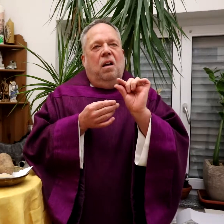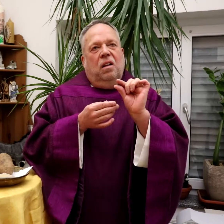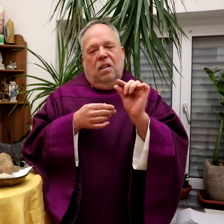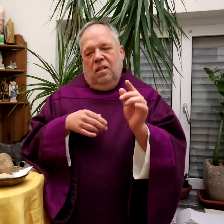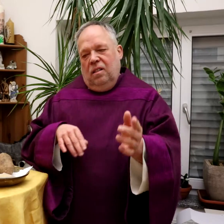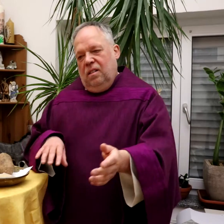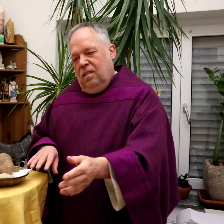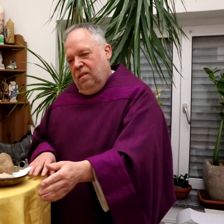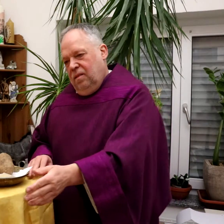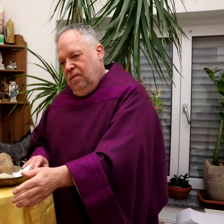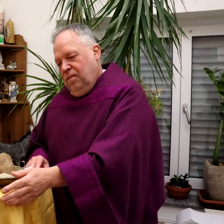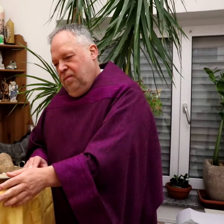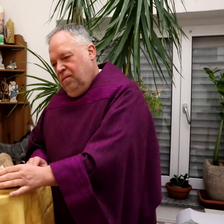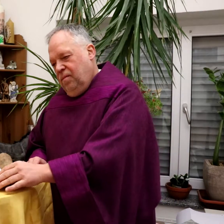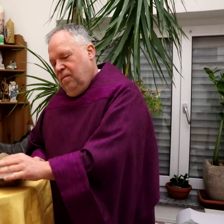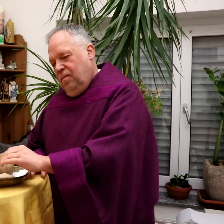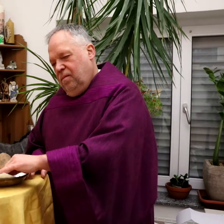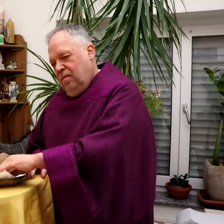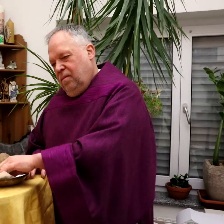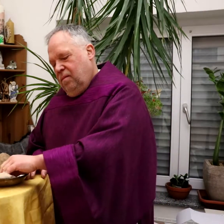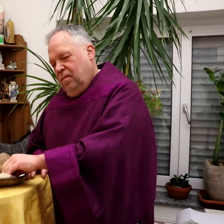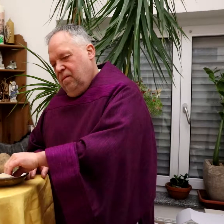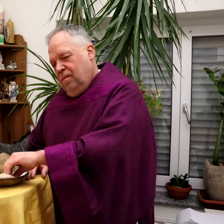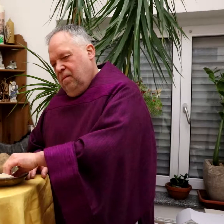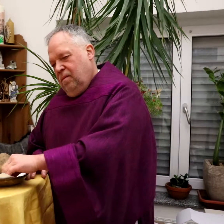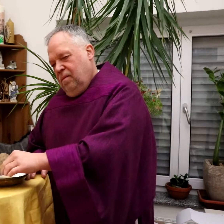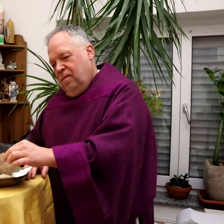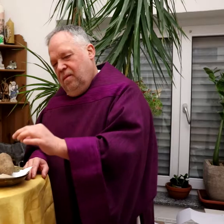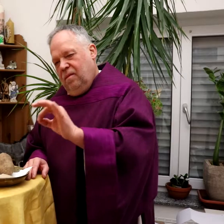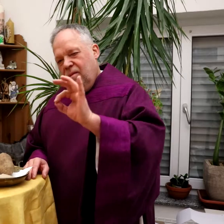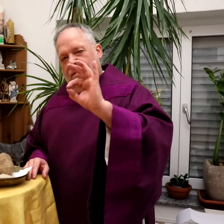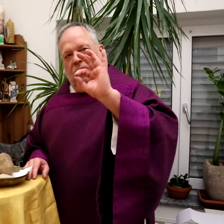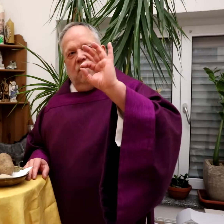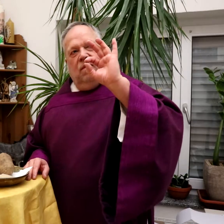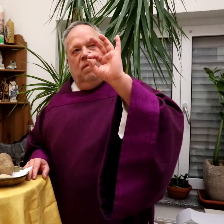Und es gibt noch so ganz winzig kleine Samenkörner, ganz, ganz kleine.